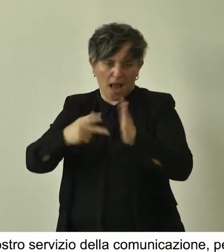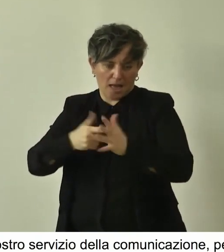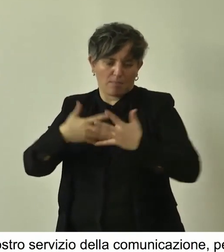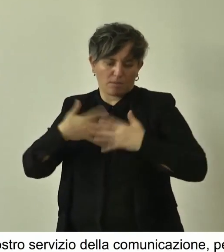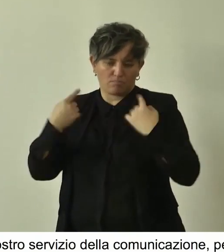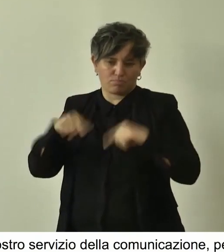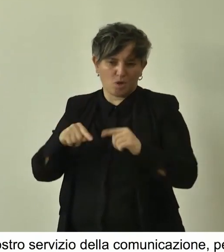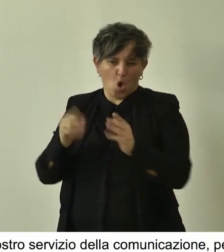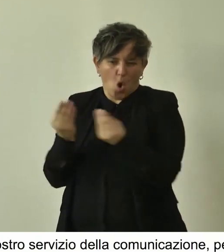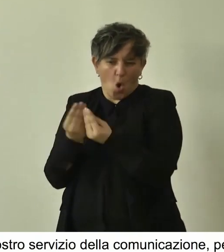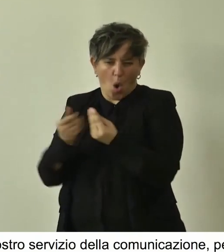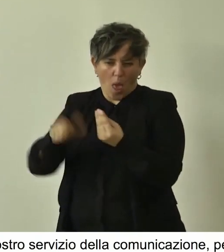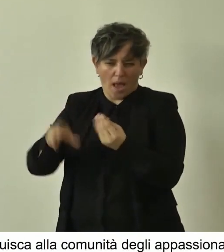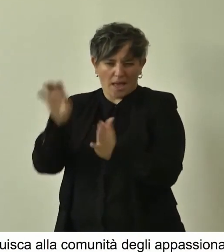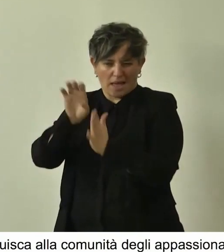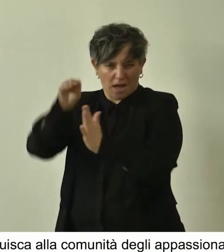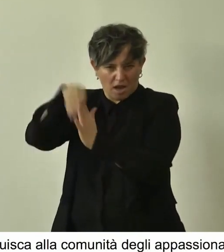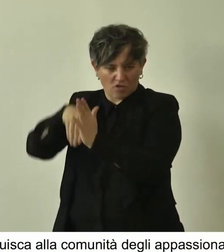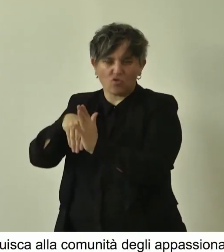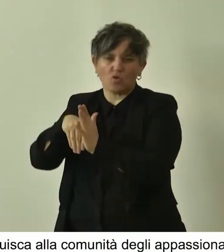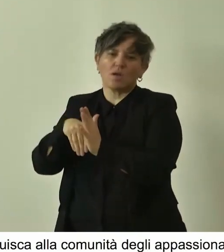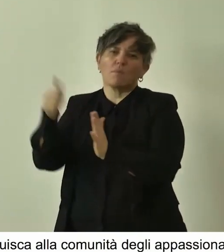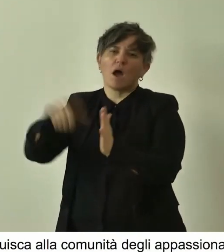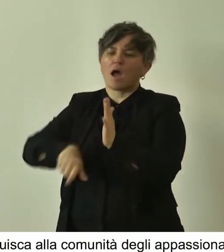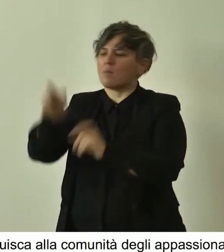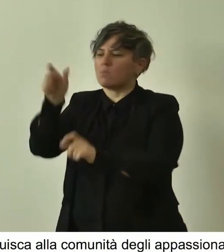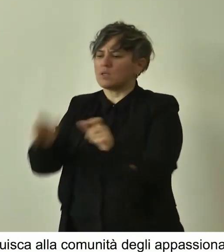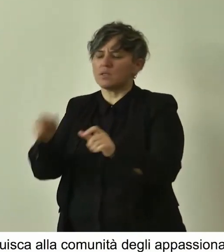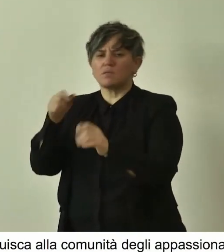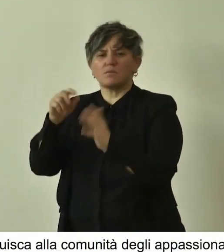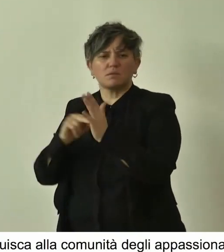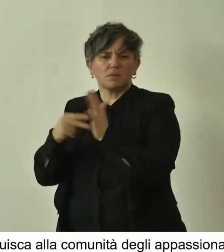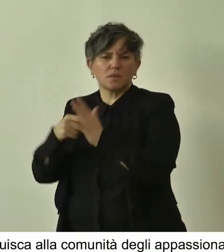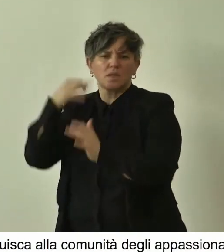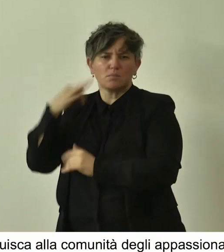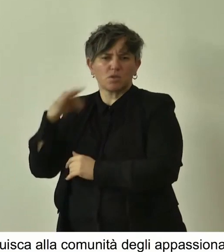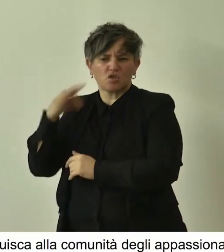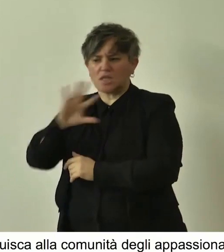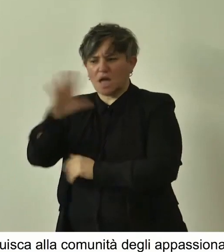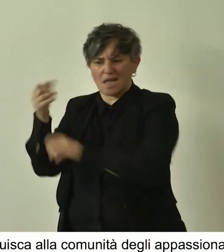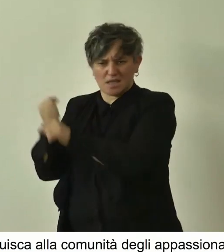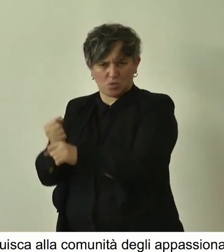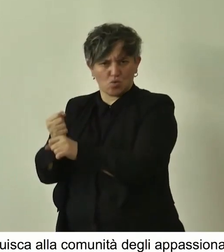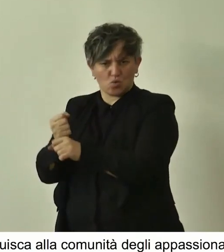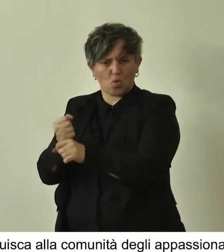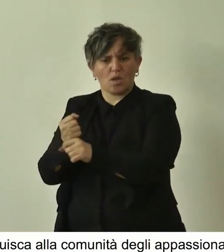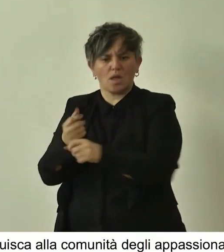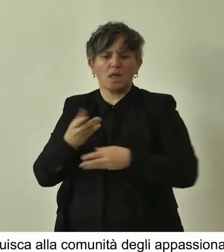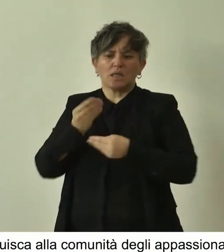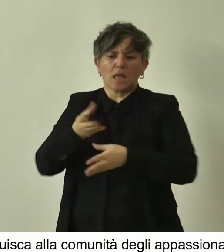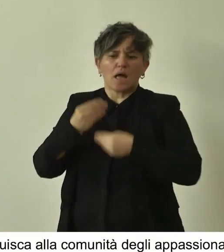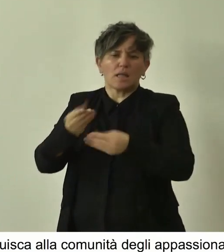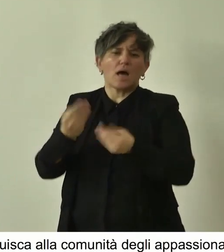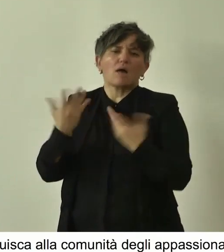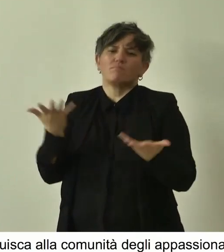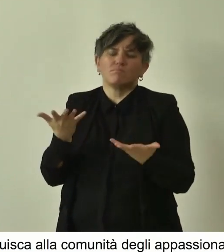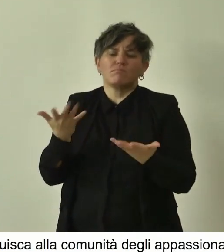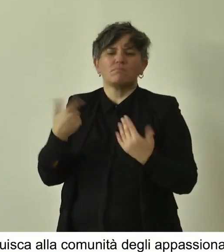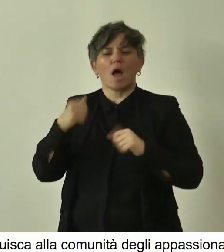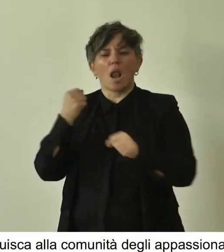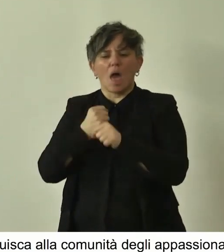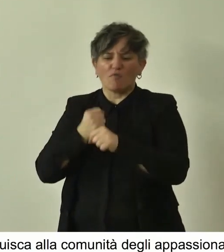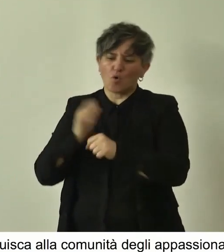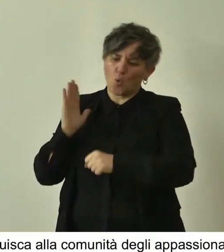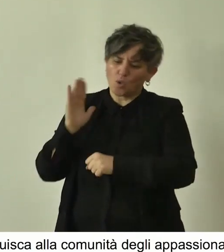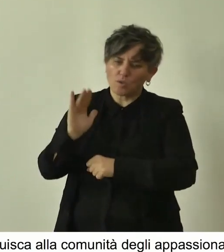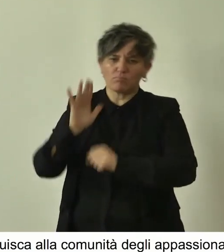colleghi della regione e di appunto specialisti e anche di altre istituzioni, un lavoro che quotidianamente continua,